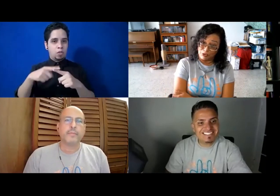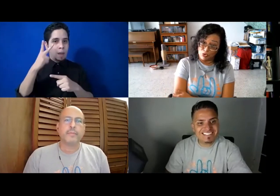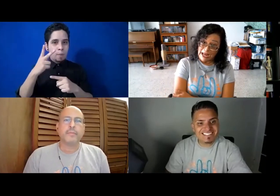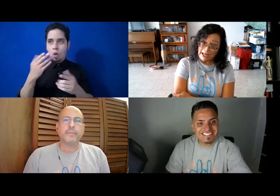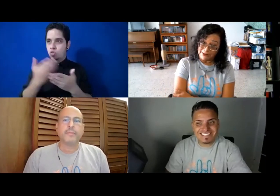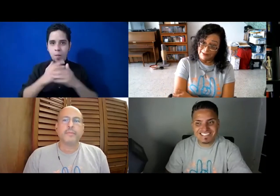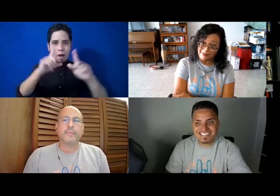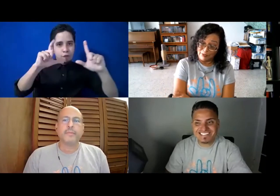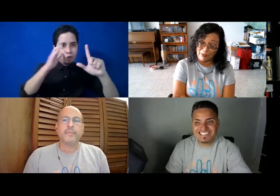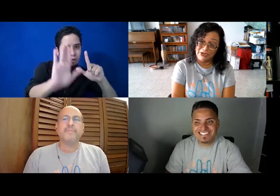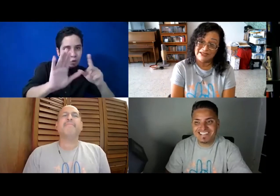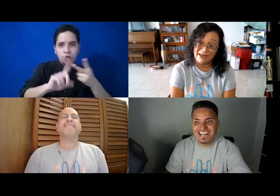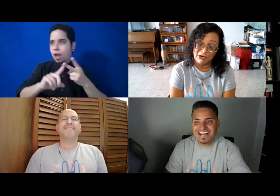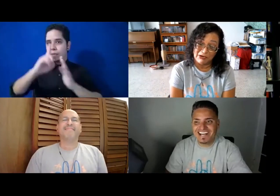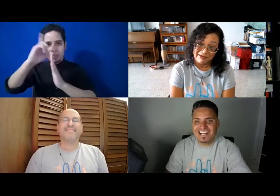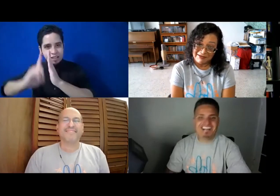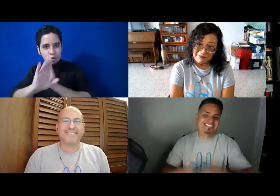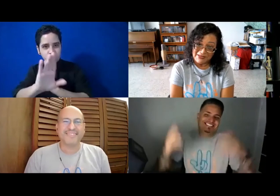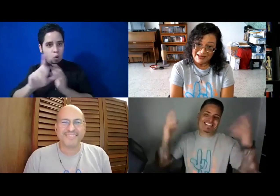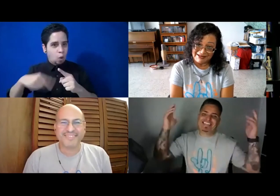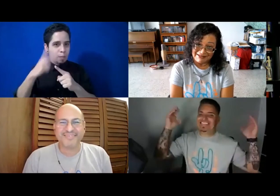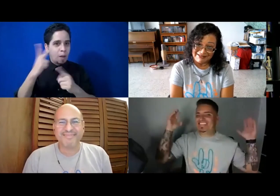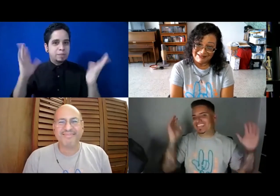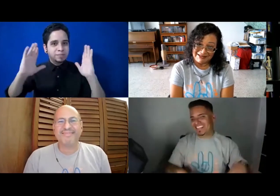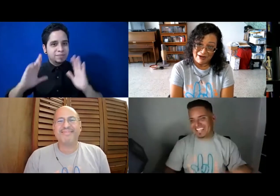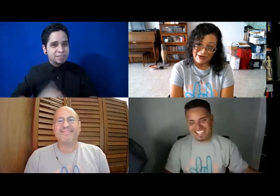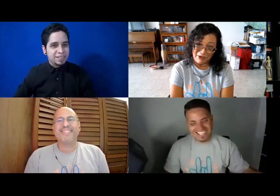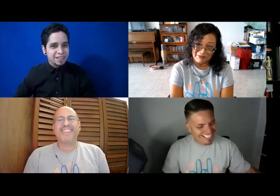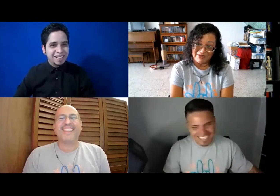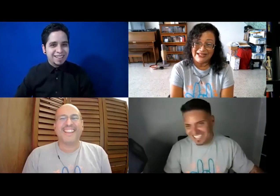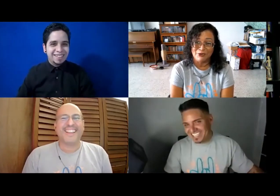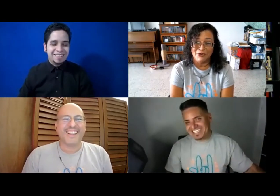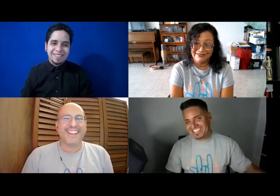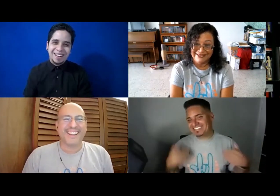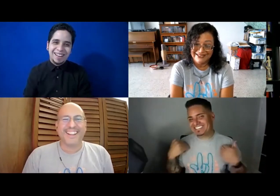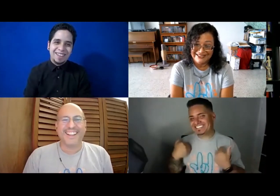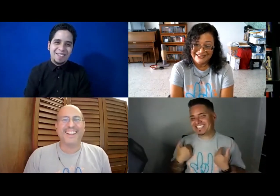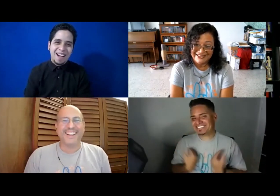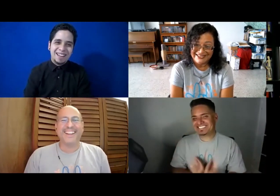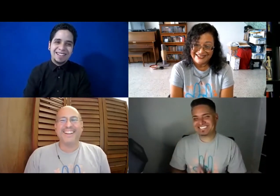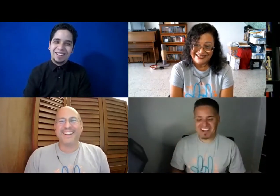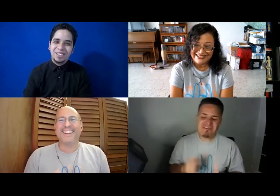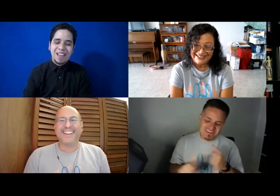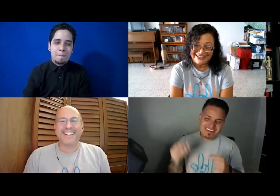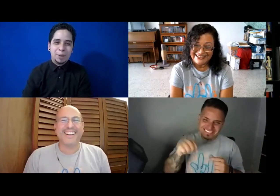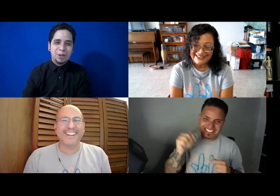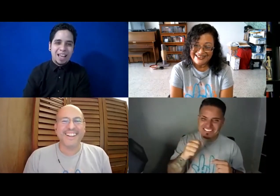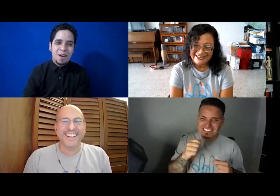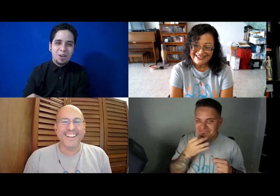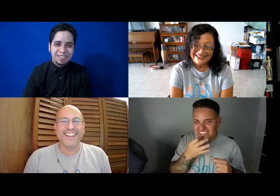tuyas y nuevos diseños de gráficos? Bendito. Bueno, vamos a ver, yo estoy ya explotado, pero sí,